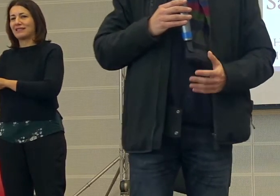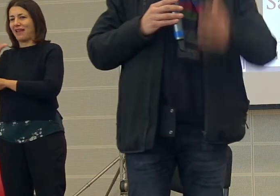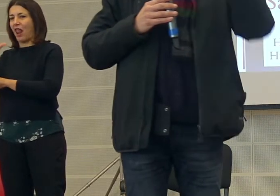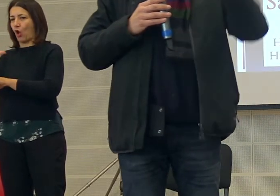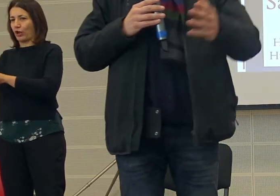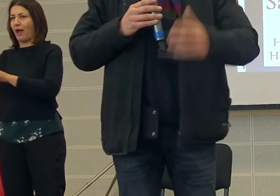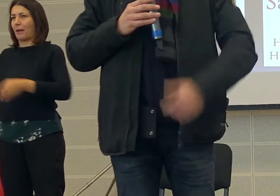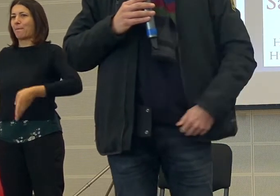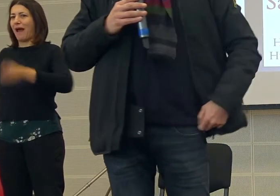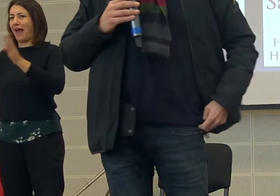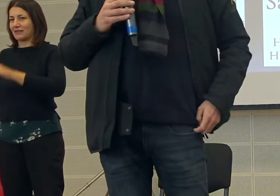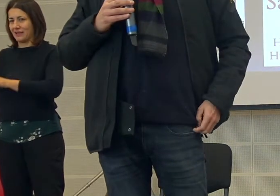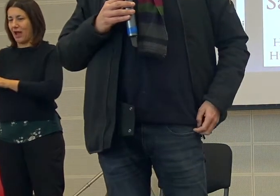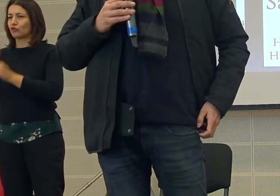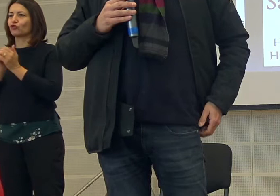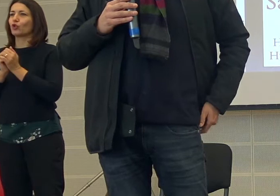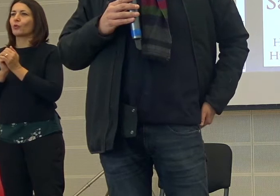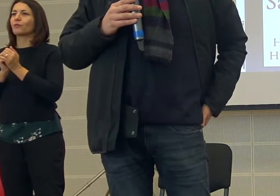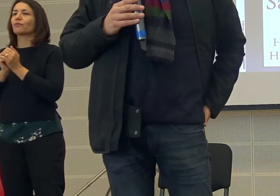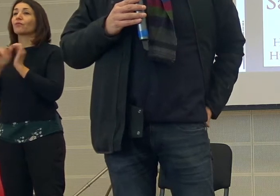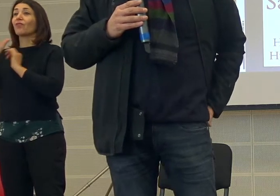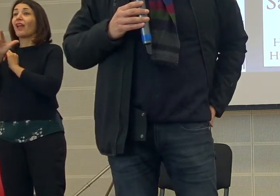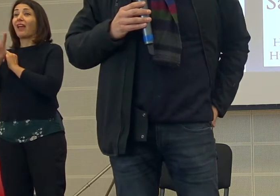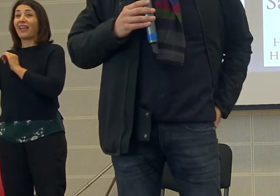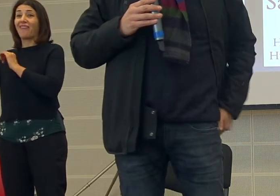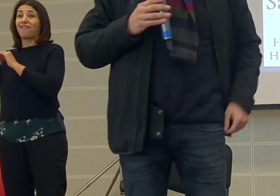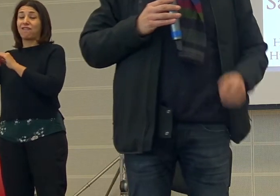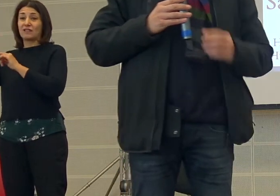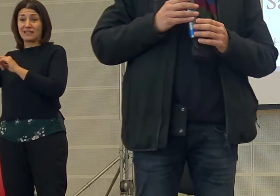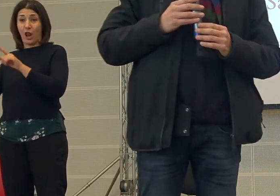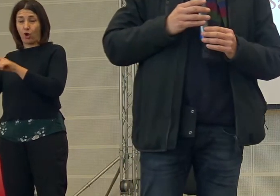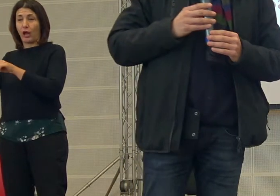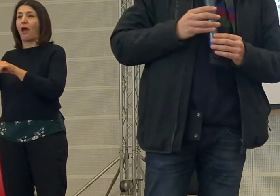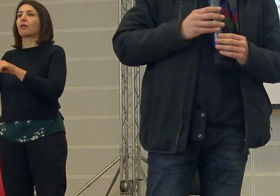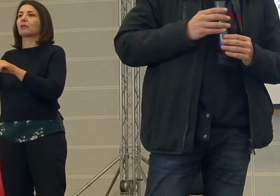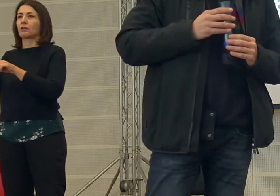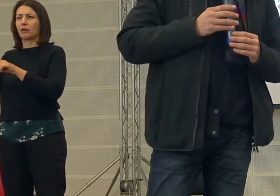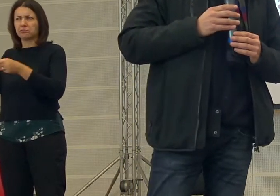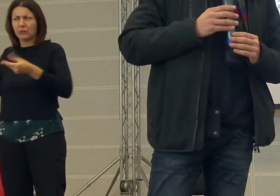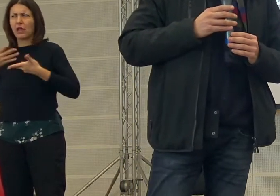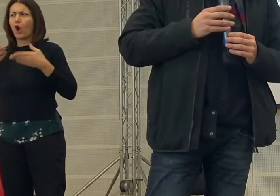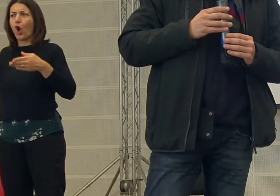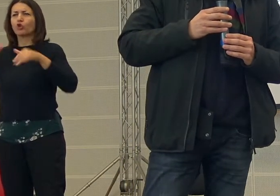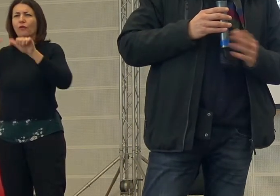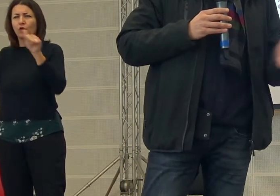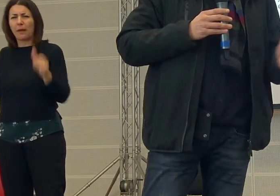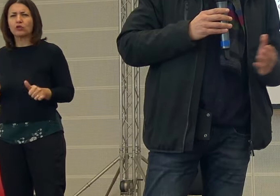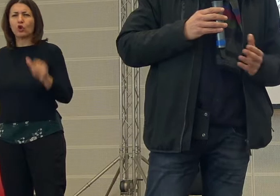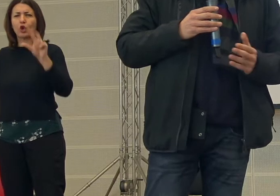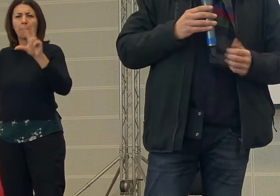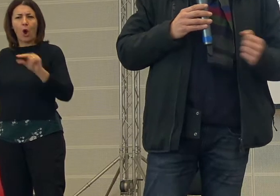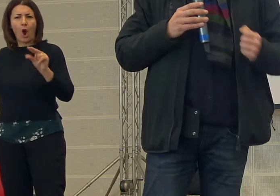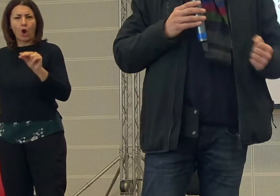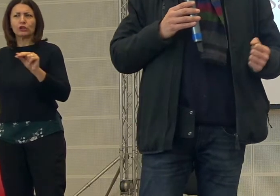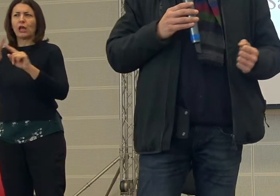interessato a noi, è venuto a fare un approfondimento sull'ITS moda del Mita ad